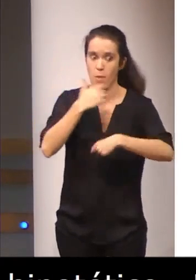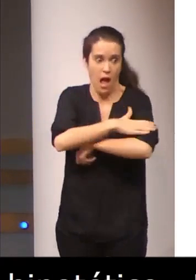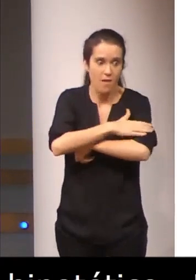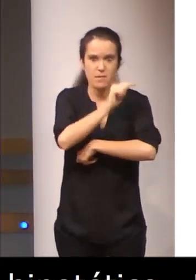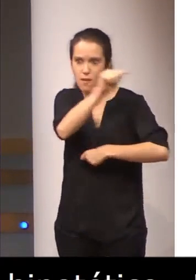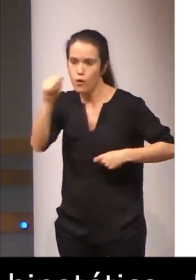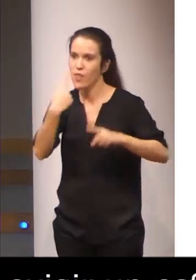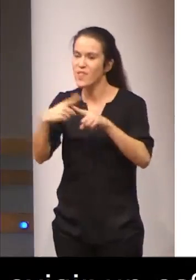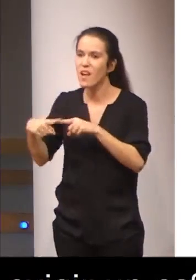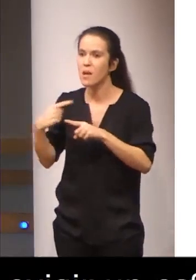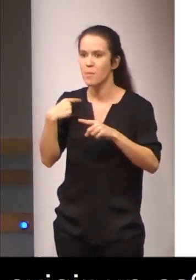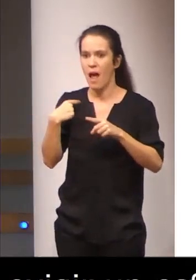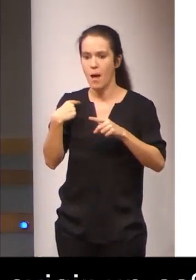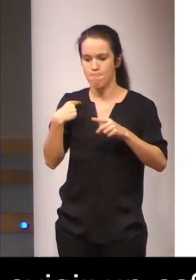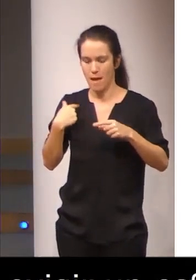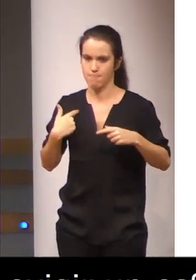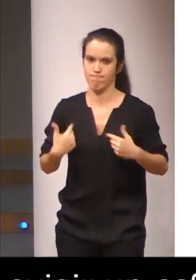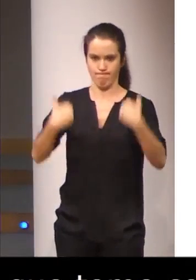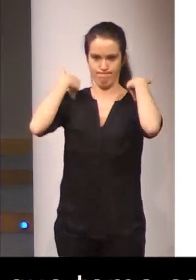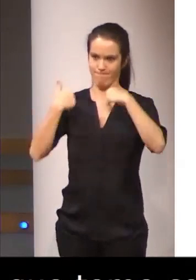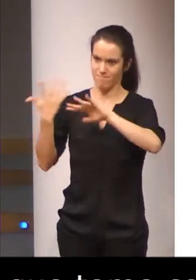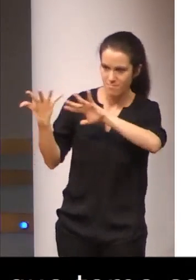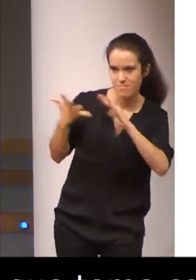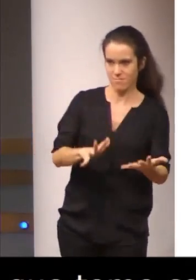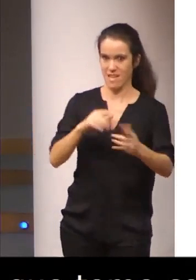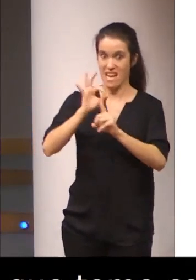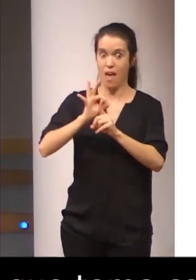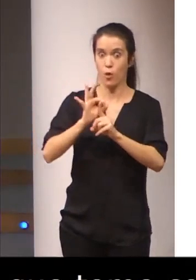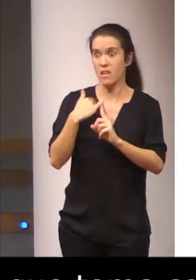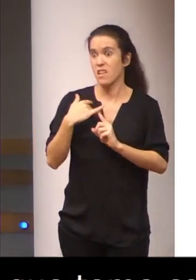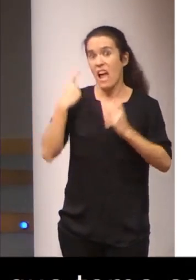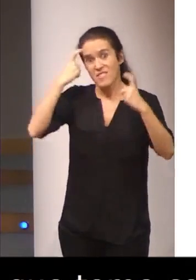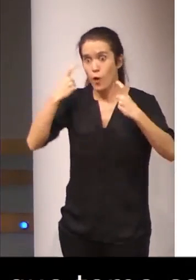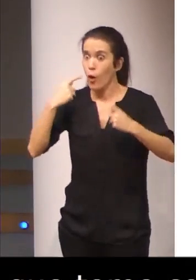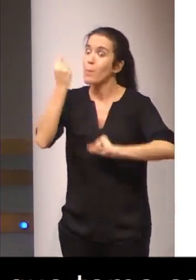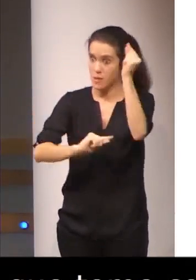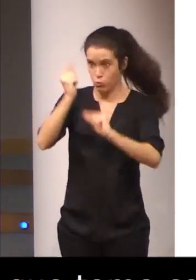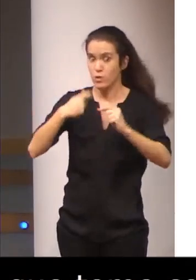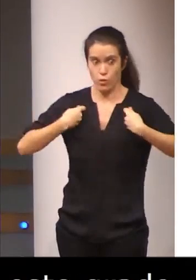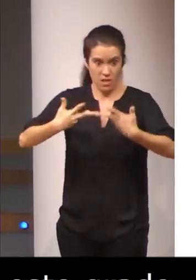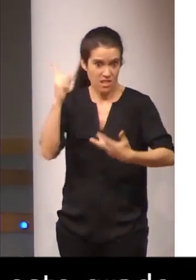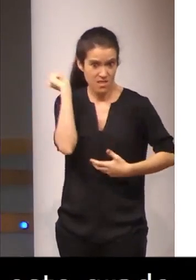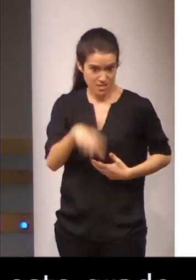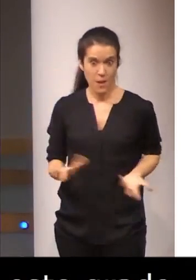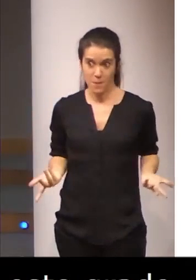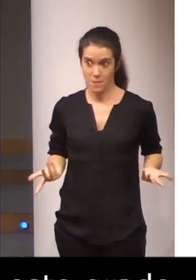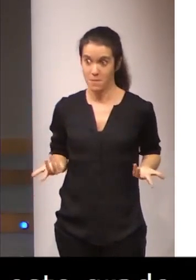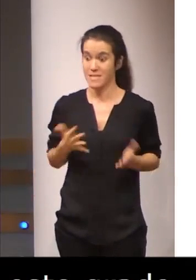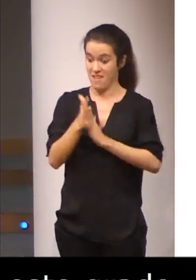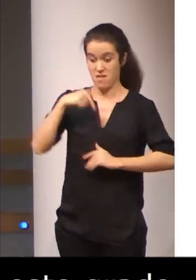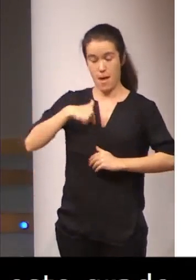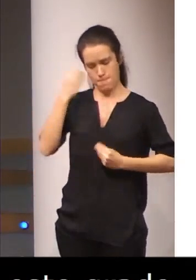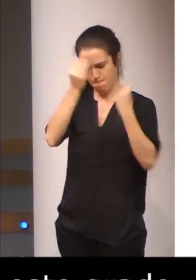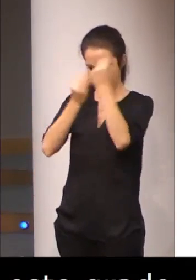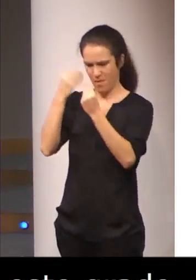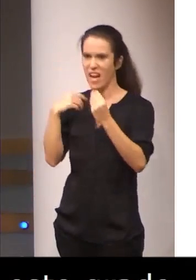que requiere, además, un esfuerzo presupuestario extra. Y, partiendo de esto, la red presentó, llevó una